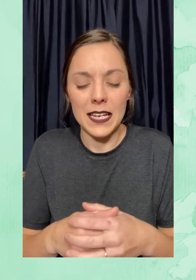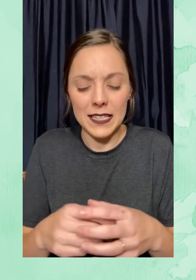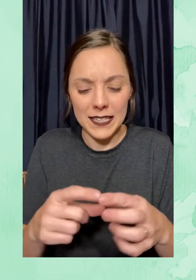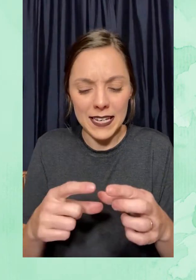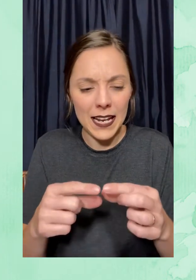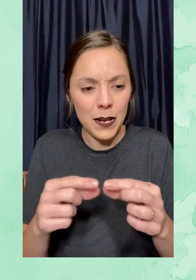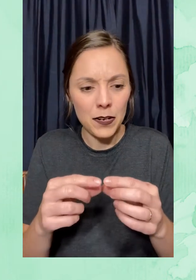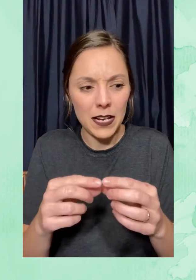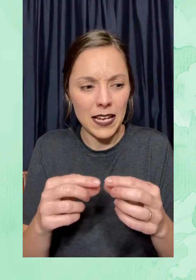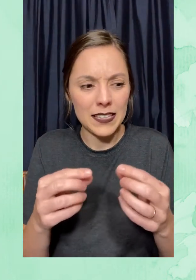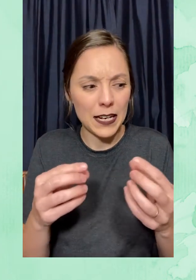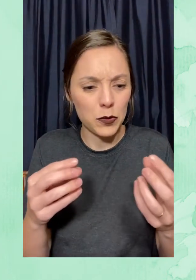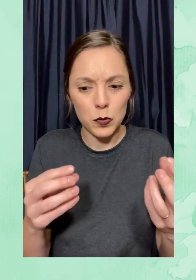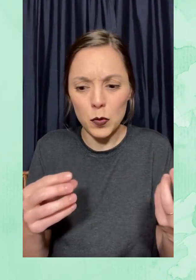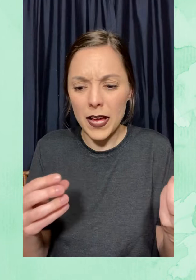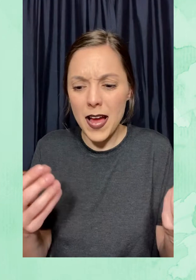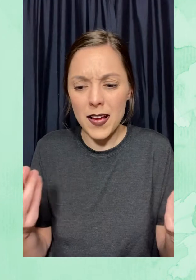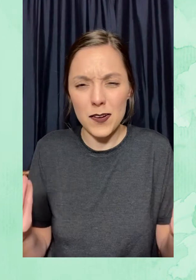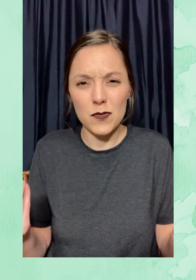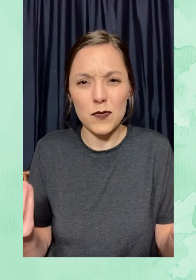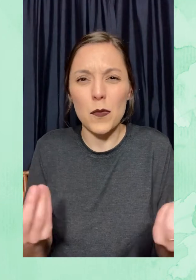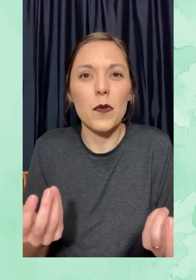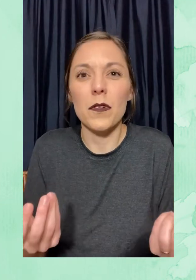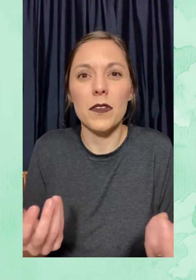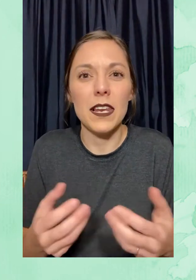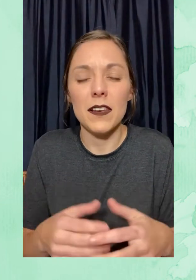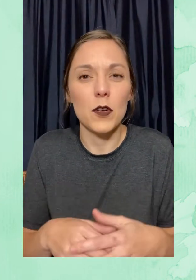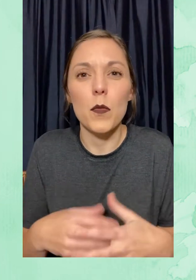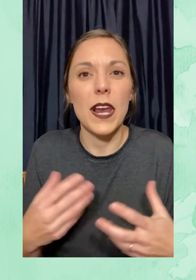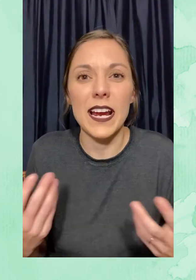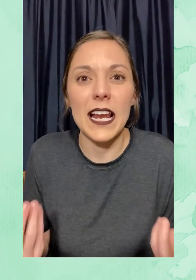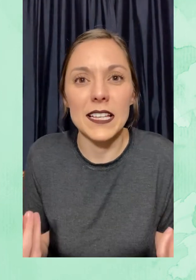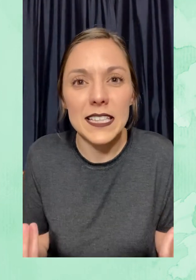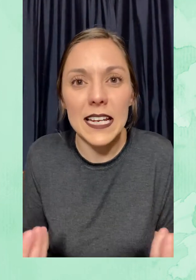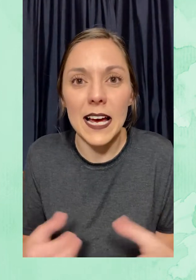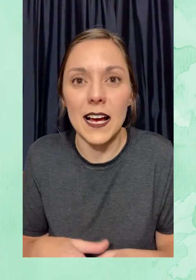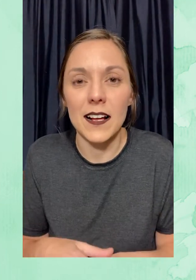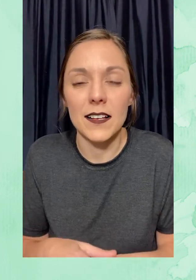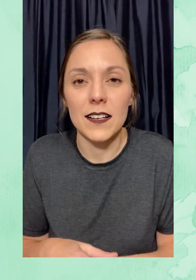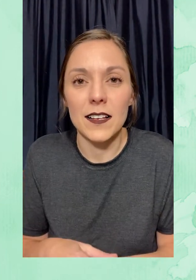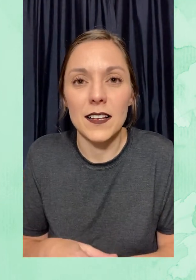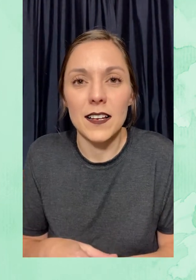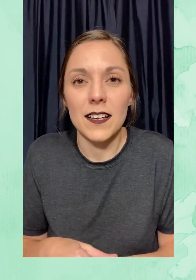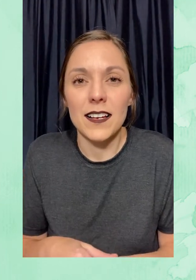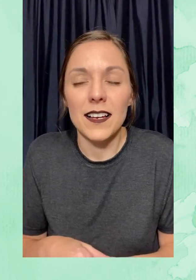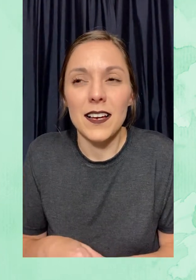Tiene la textura como la gelatina.